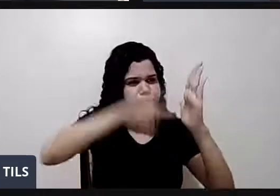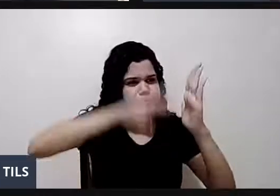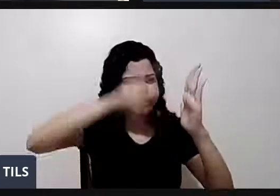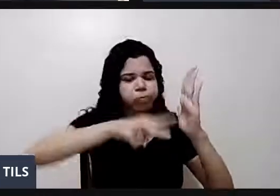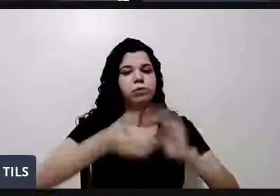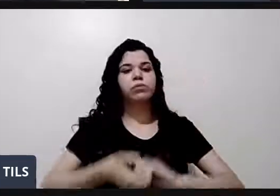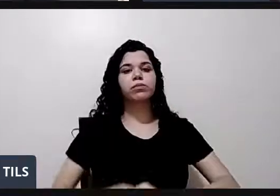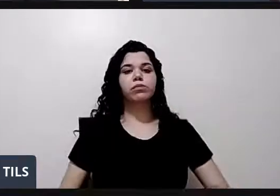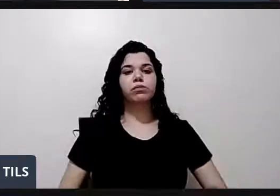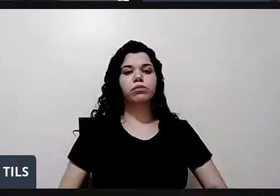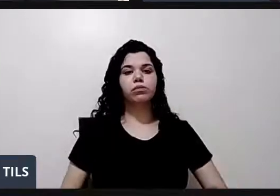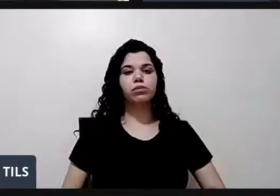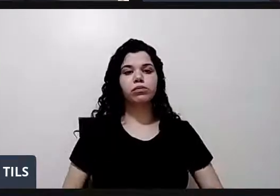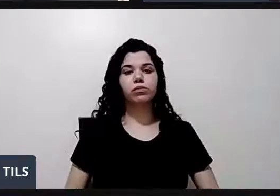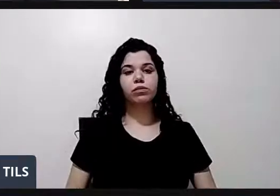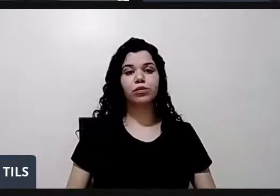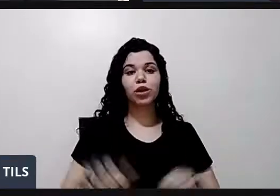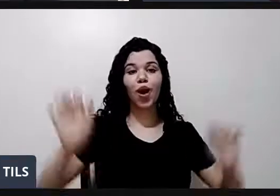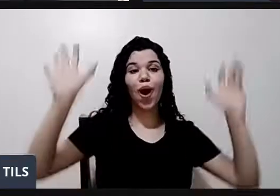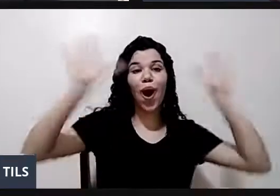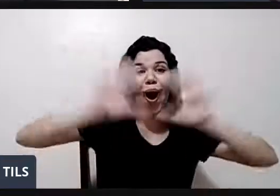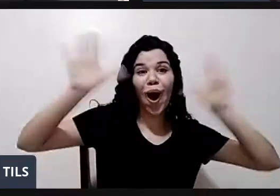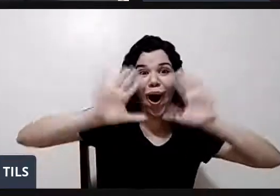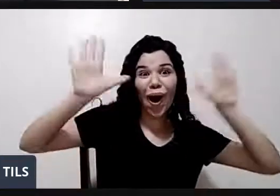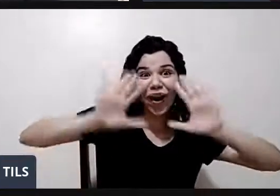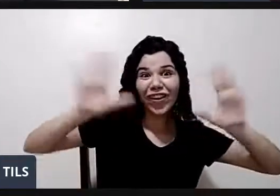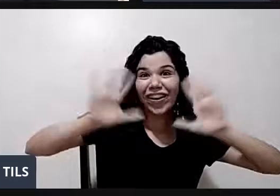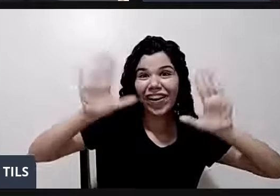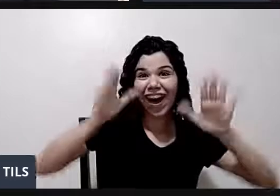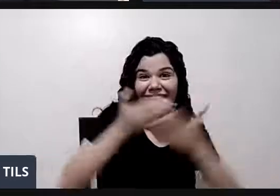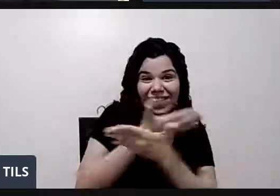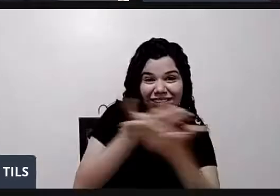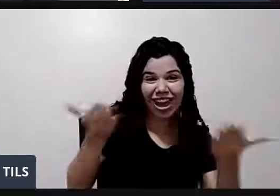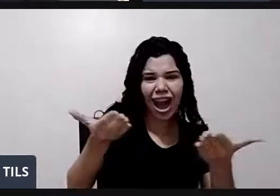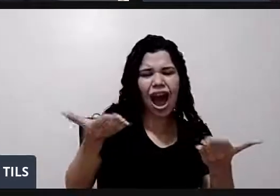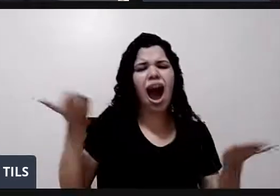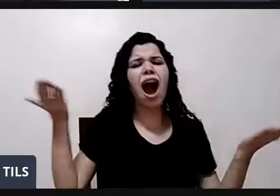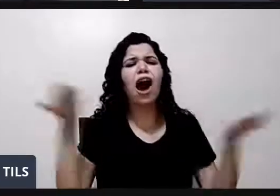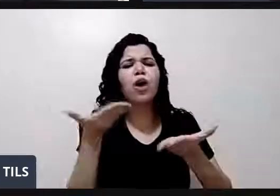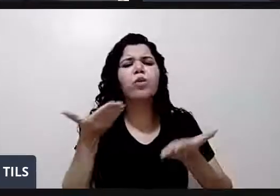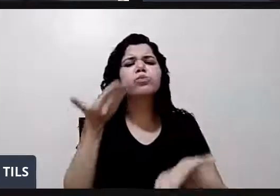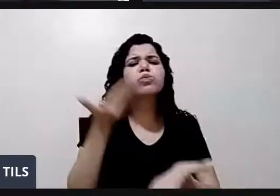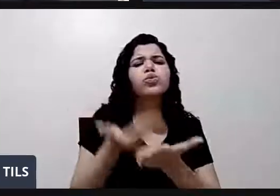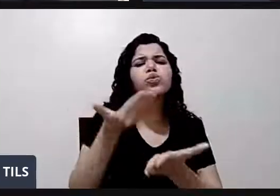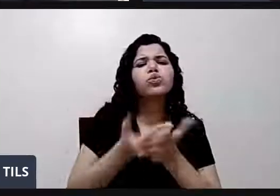Olá, minha gente. Vamos estudar a célula.